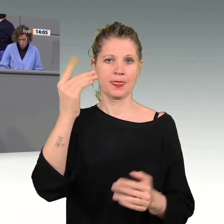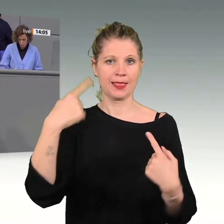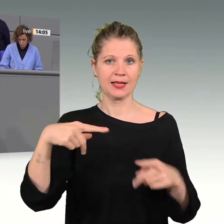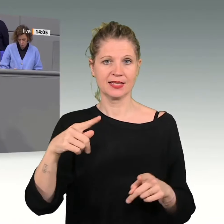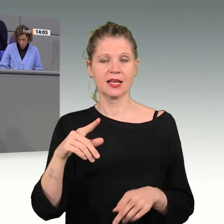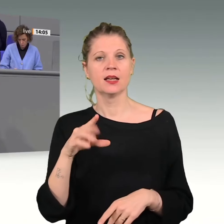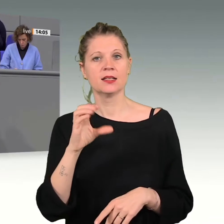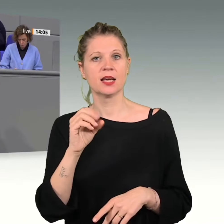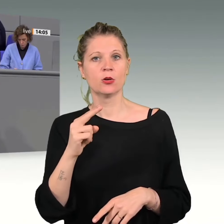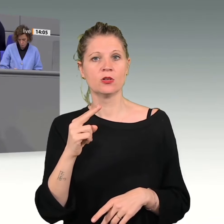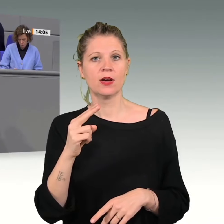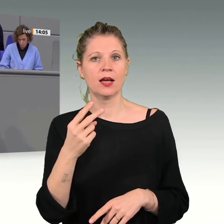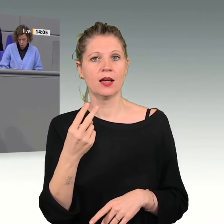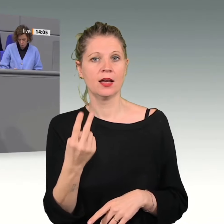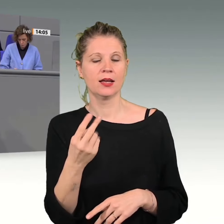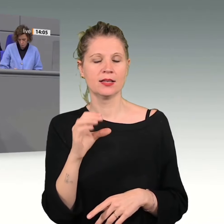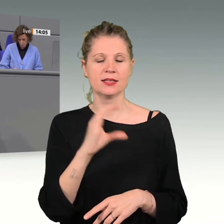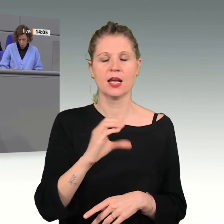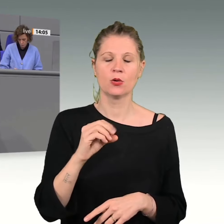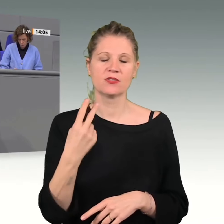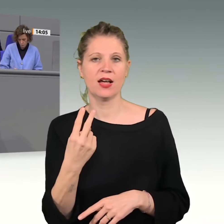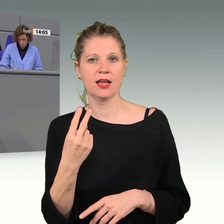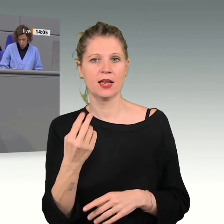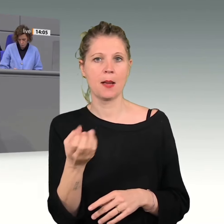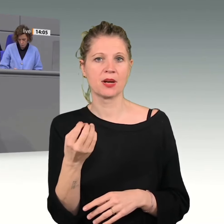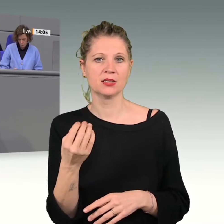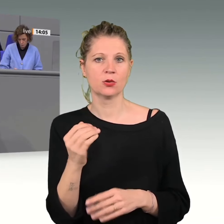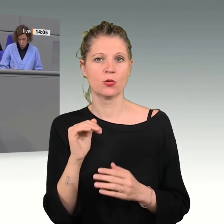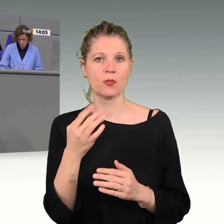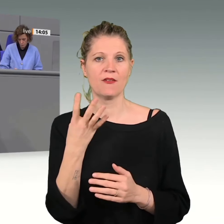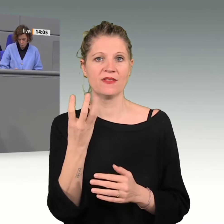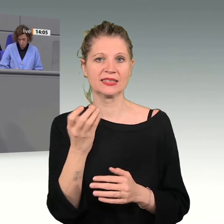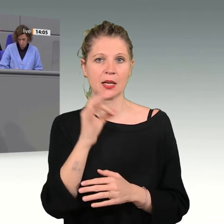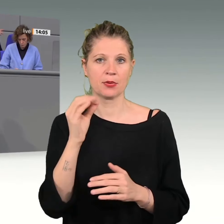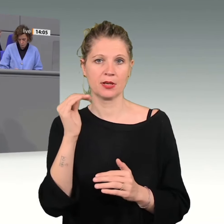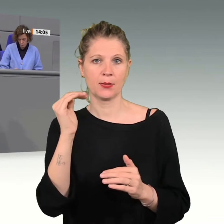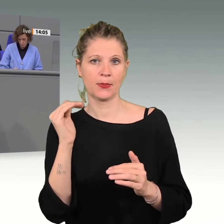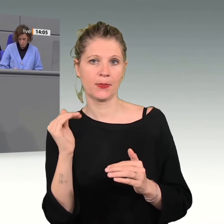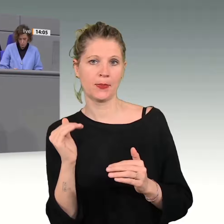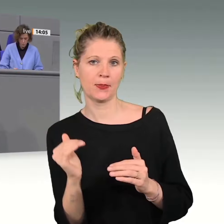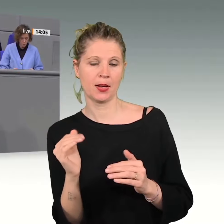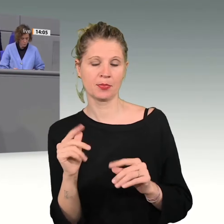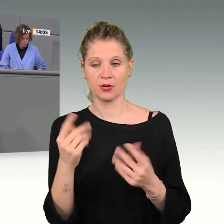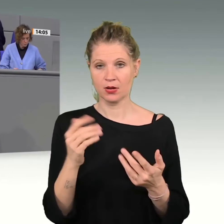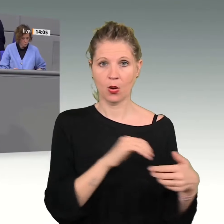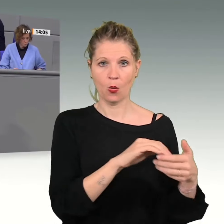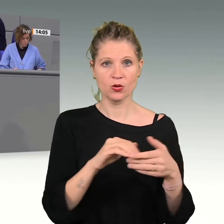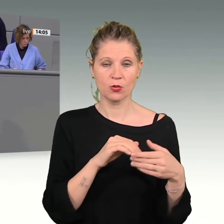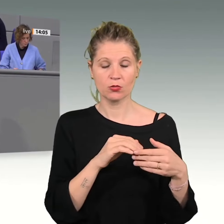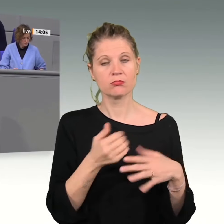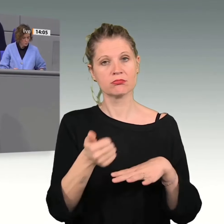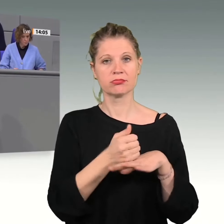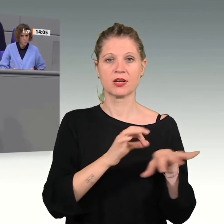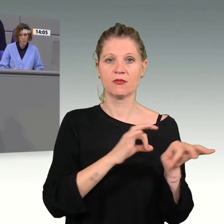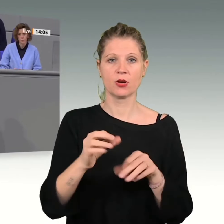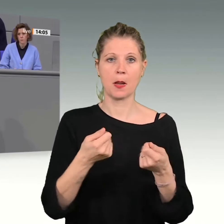CO2-Emissionen um über 40 Prozent gesunken. Eine unionsgeführte Bundesregierung hat bewiesen,